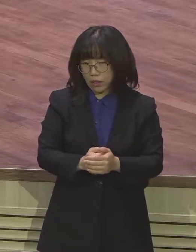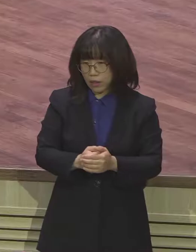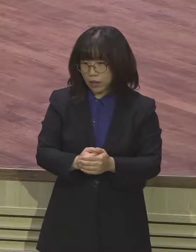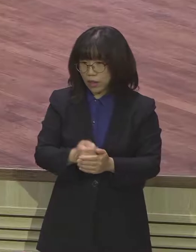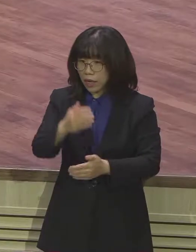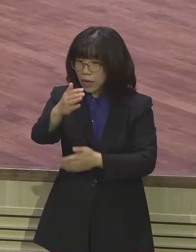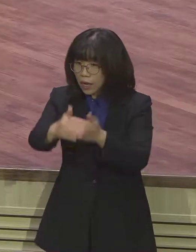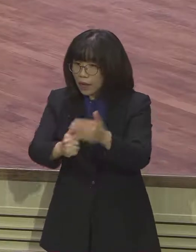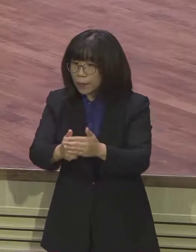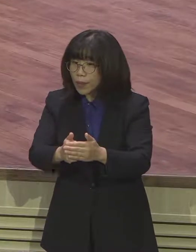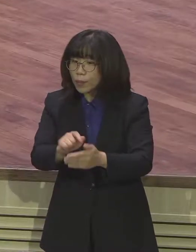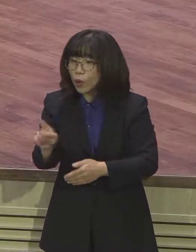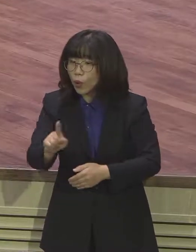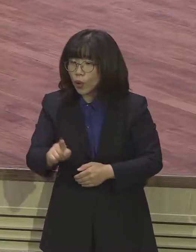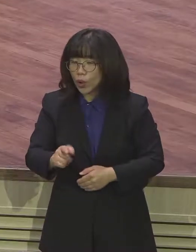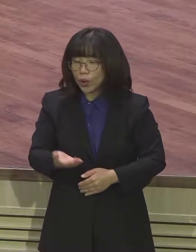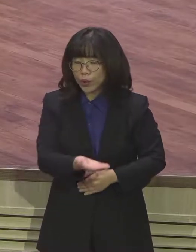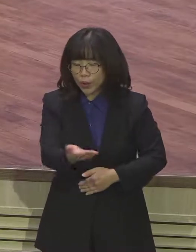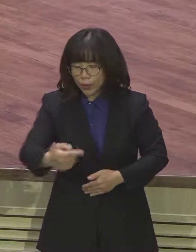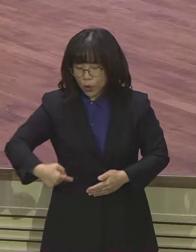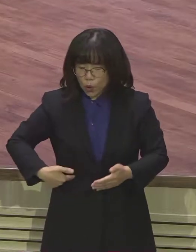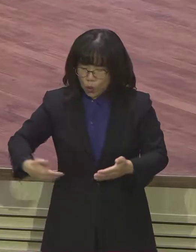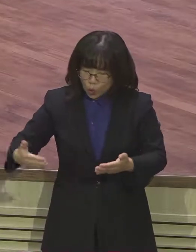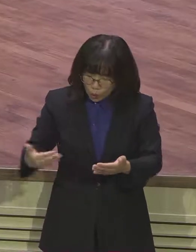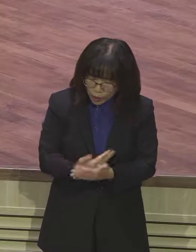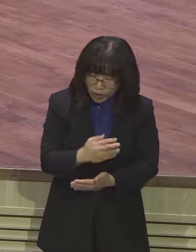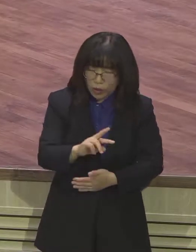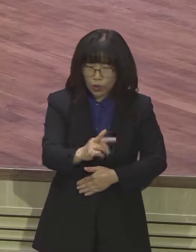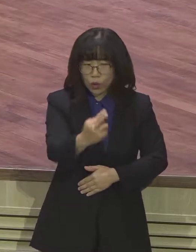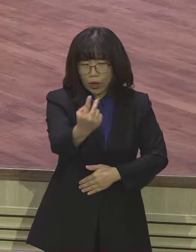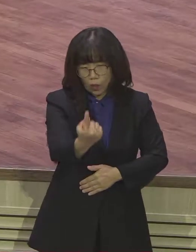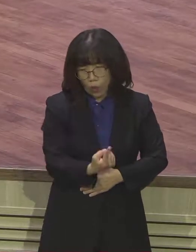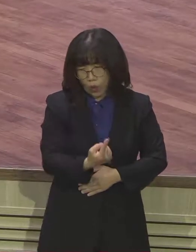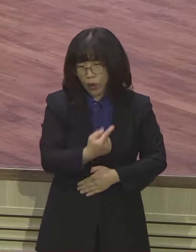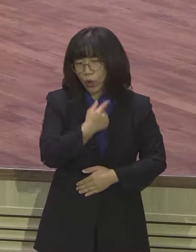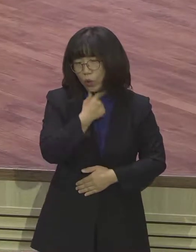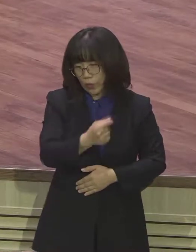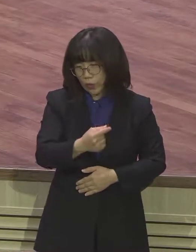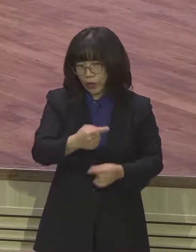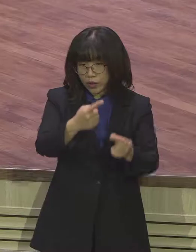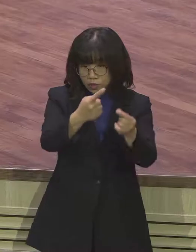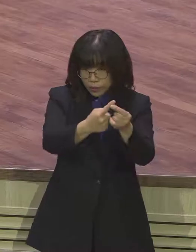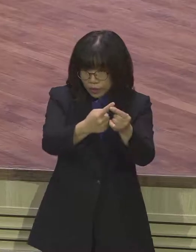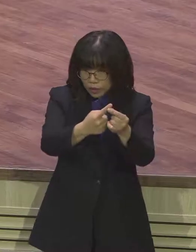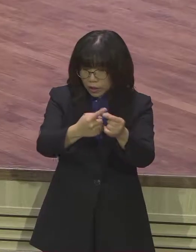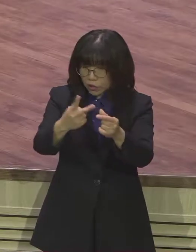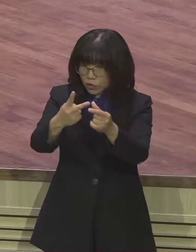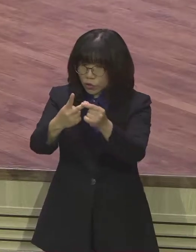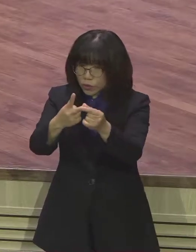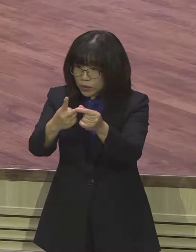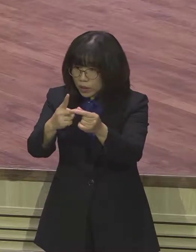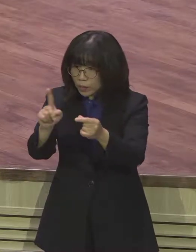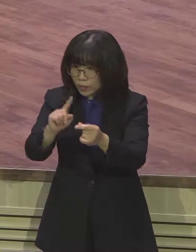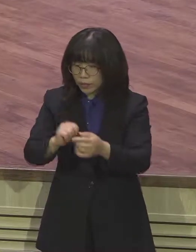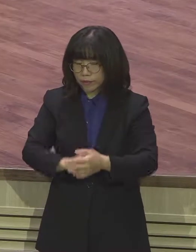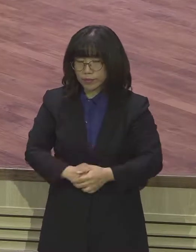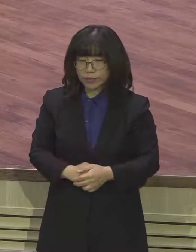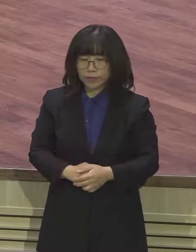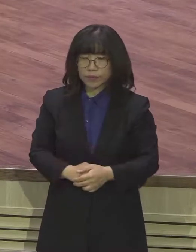해계하고 돌아오는 것입니다 그리고 또 하나 우리가 기억해야 될 것 하나님 하나는 바로 또 다른